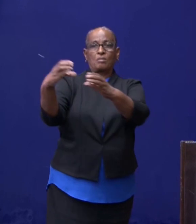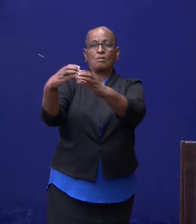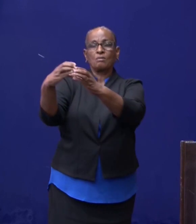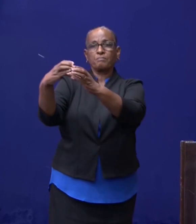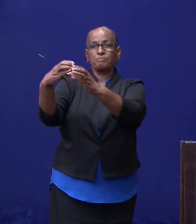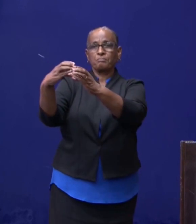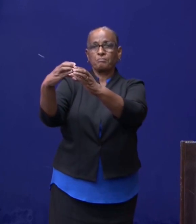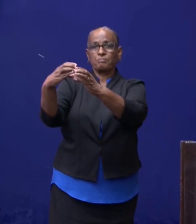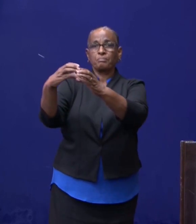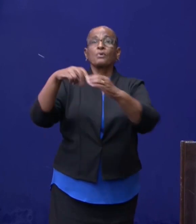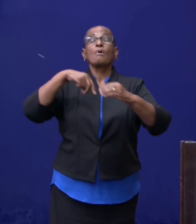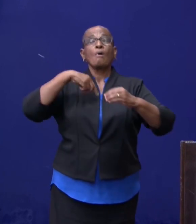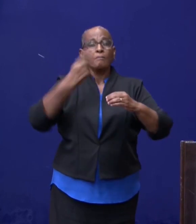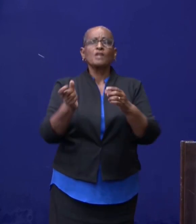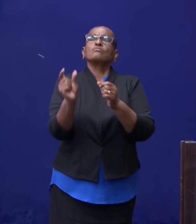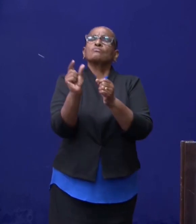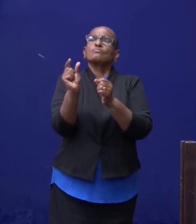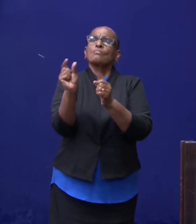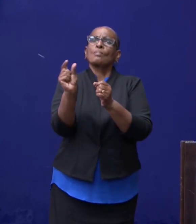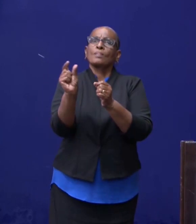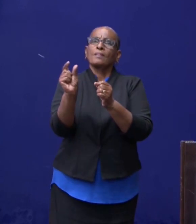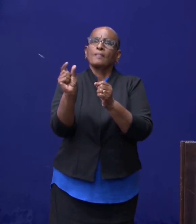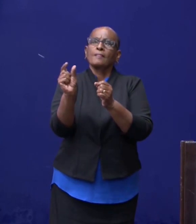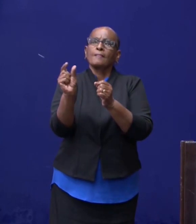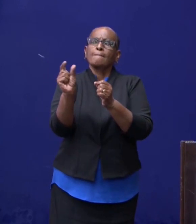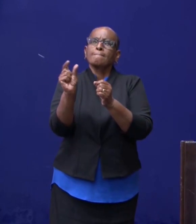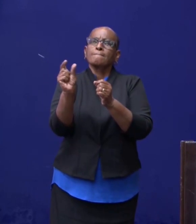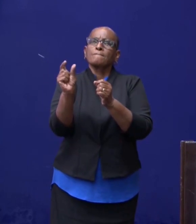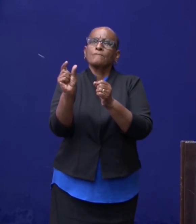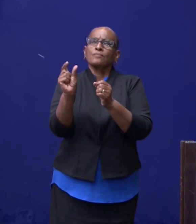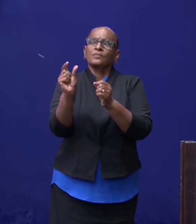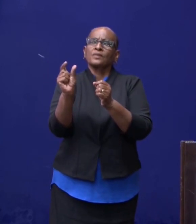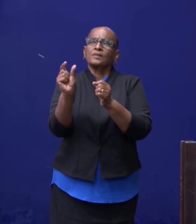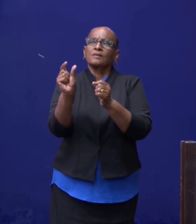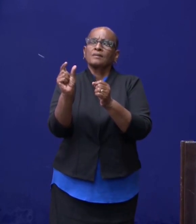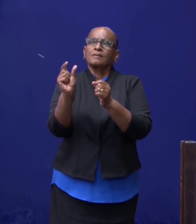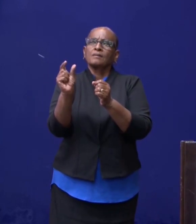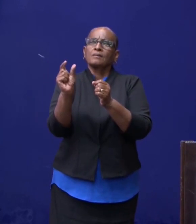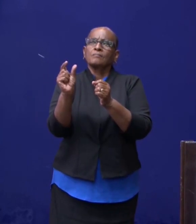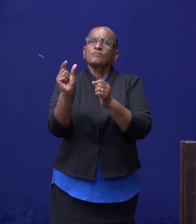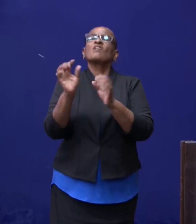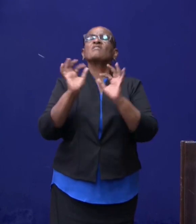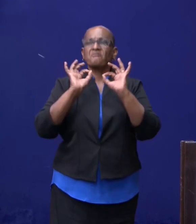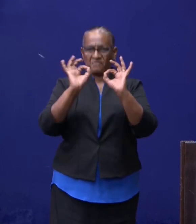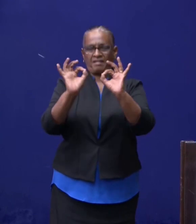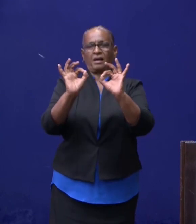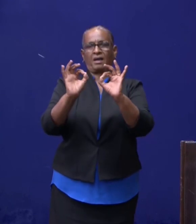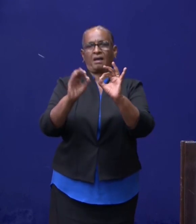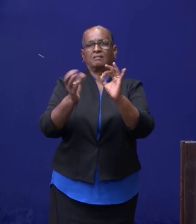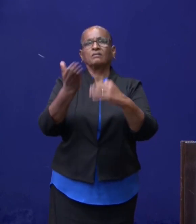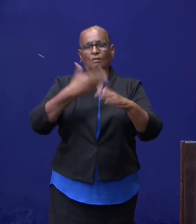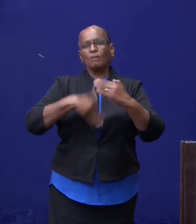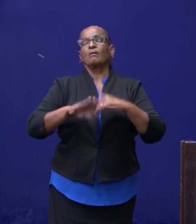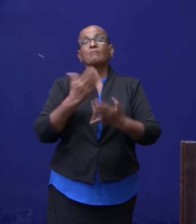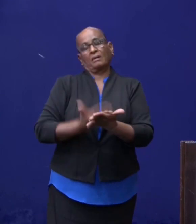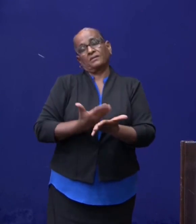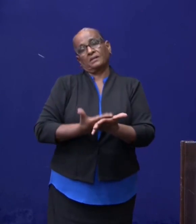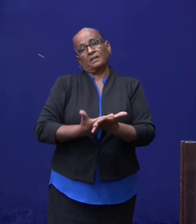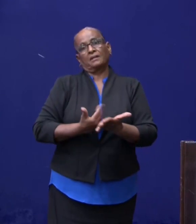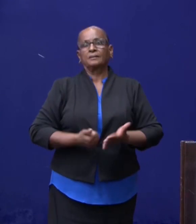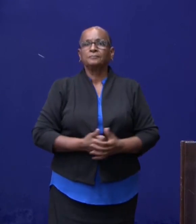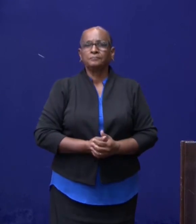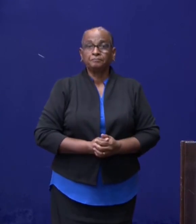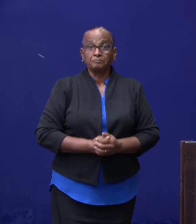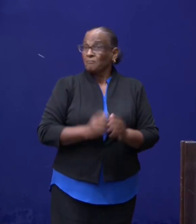om dat stukje van de veiligheid garant te stellen.